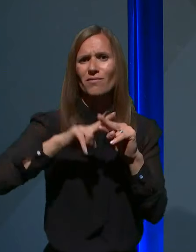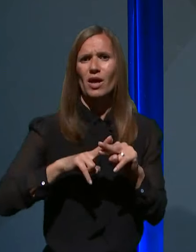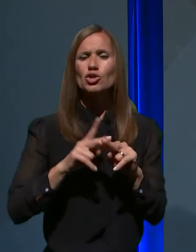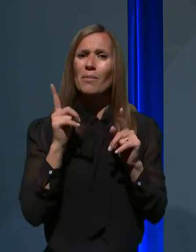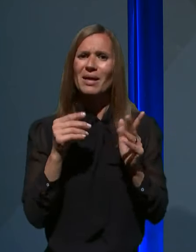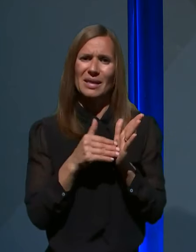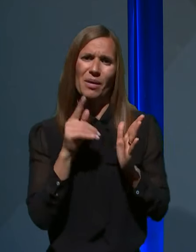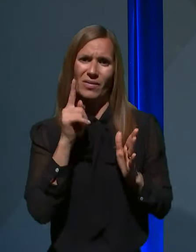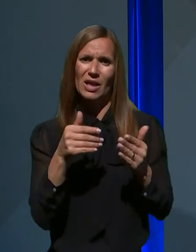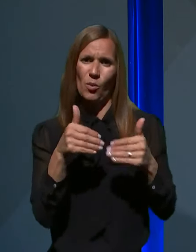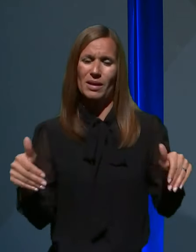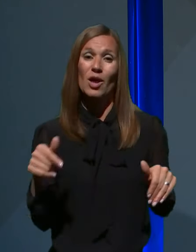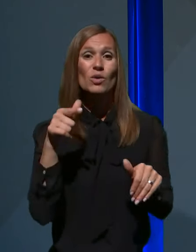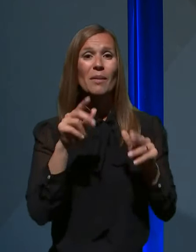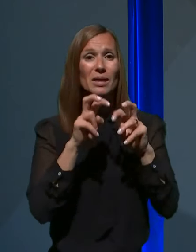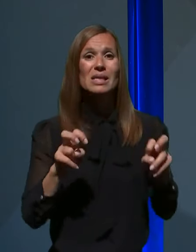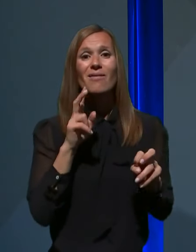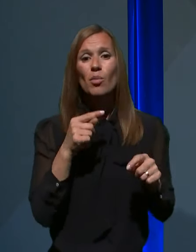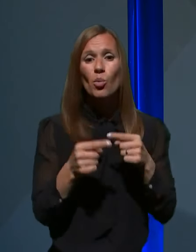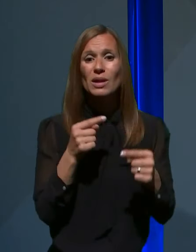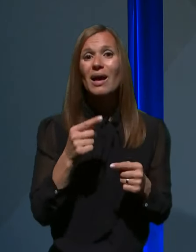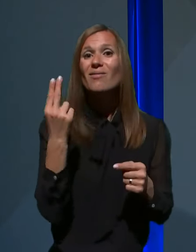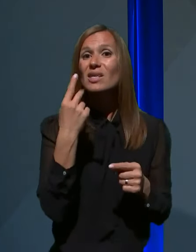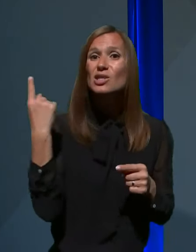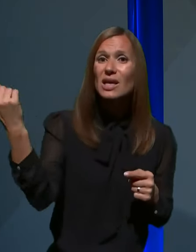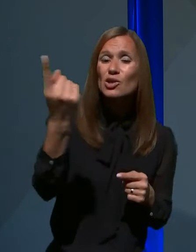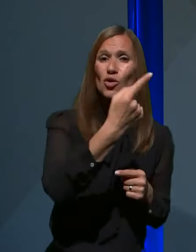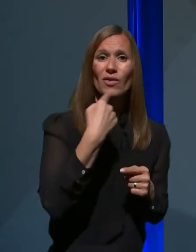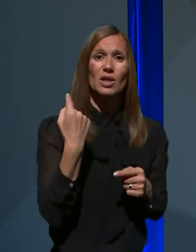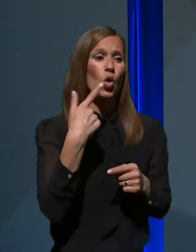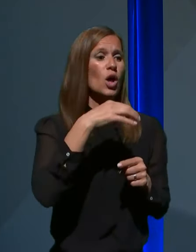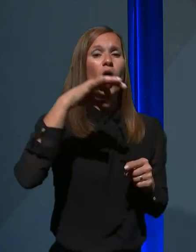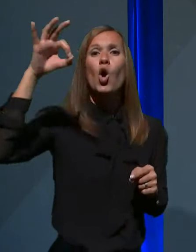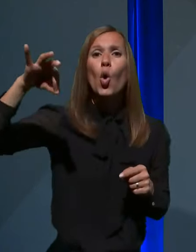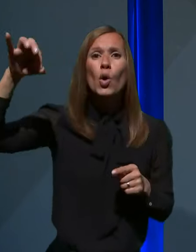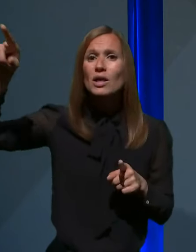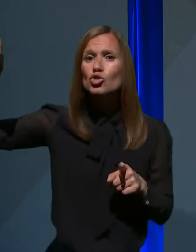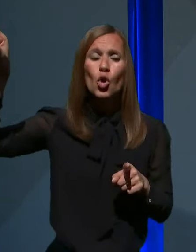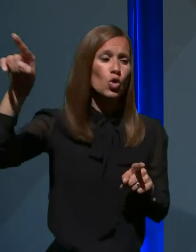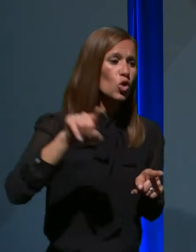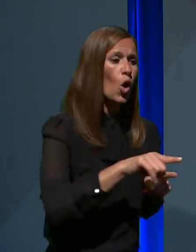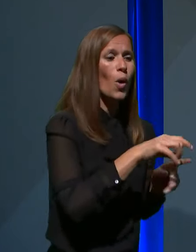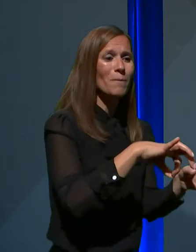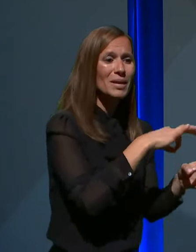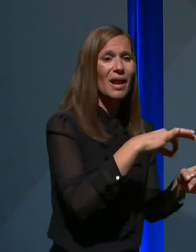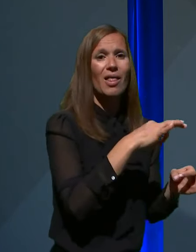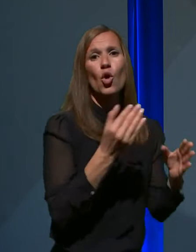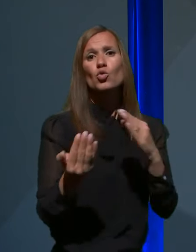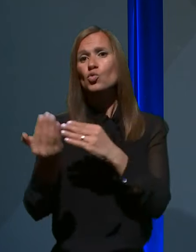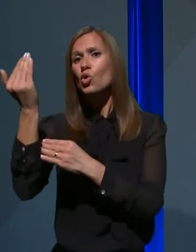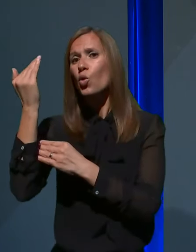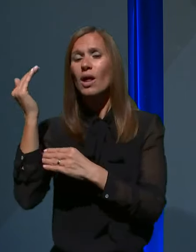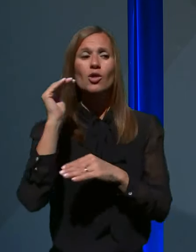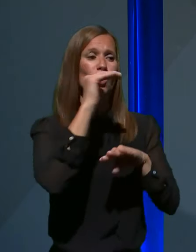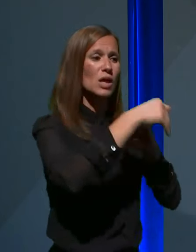omejitve, namreč ta preiskava bo potekala v celi Sloveniji, se pravi, od Goričkega do Pirana, od vzhoda do zahoda